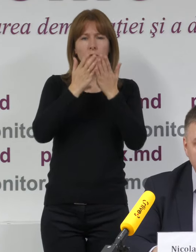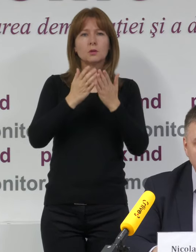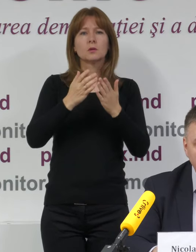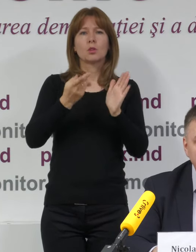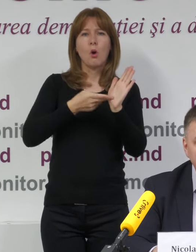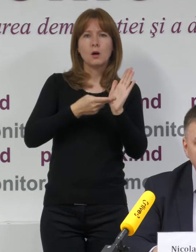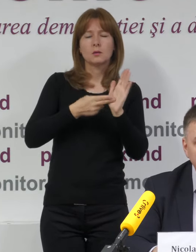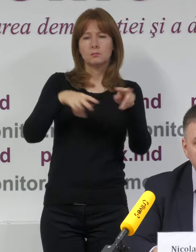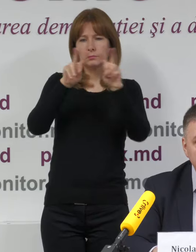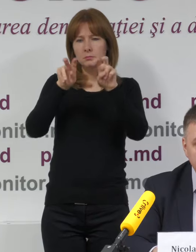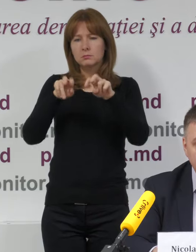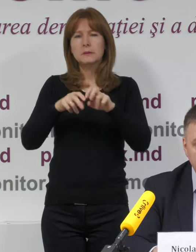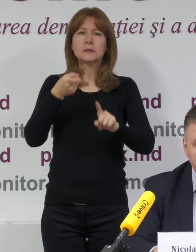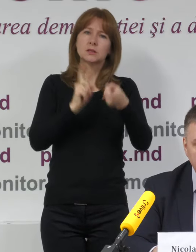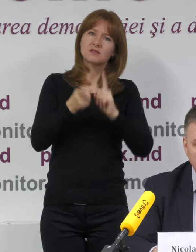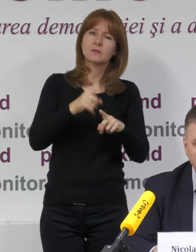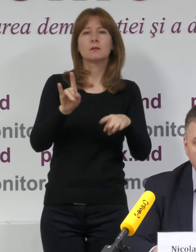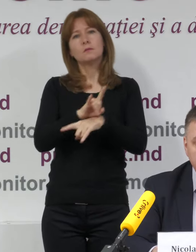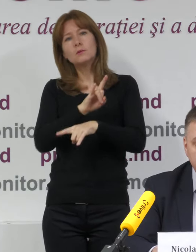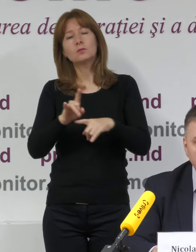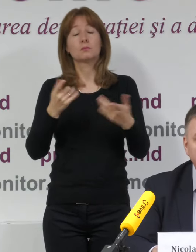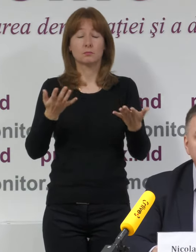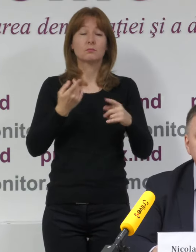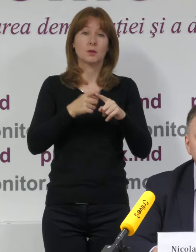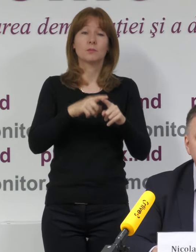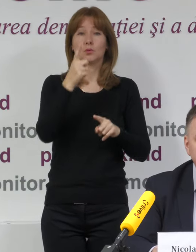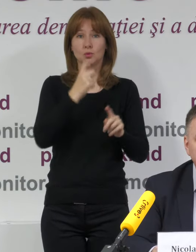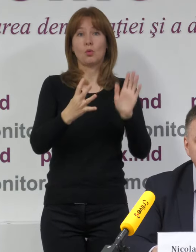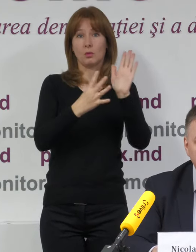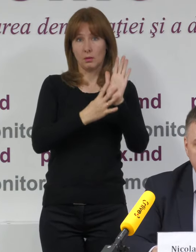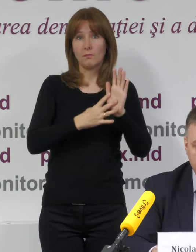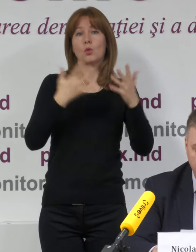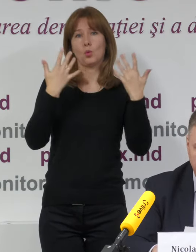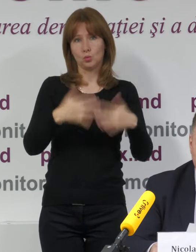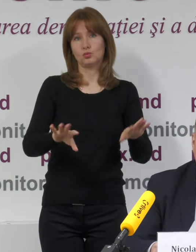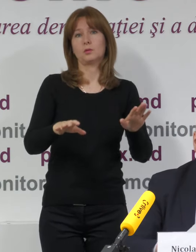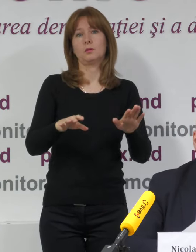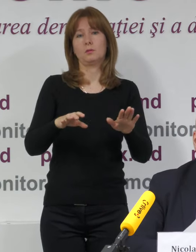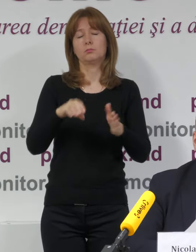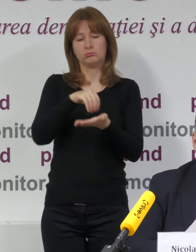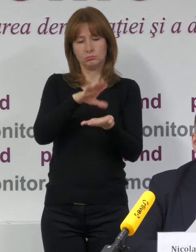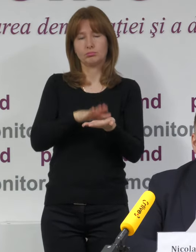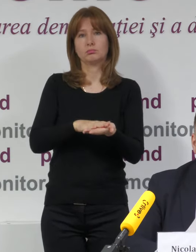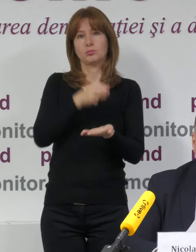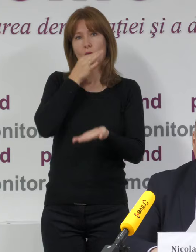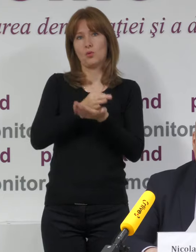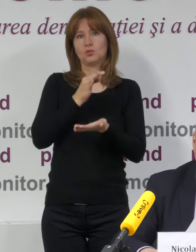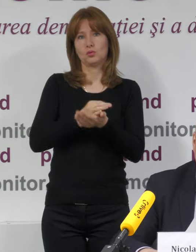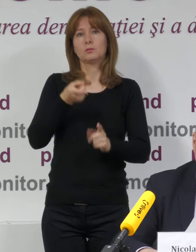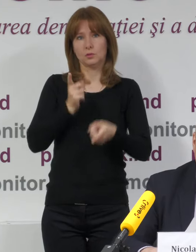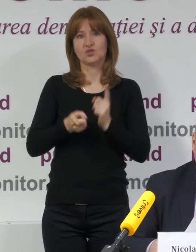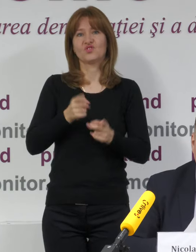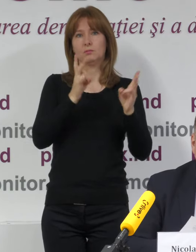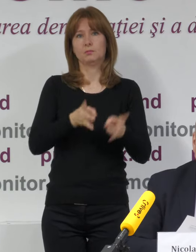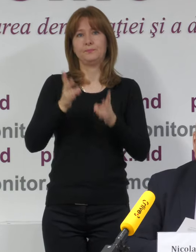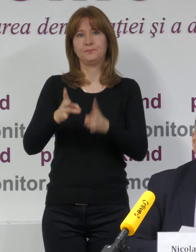situații raportate ca fiind potențial incidente, 109 au fost deja prelucrate și confirmate de observători ca fiind situații